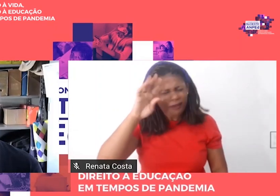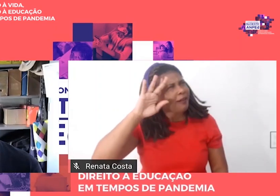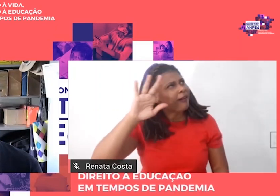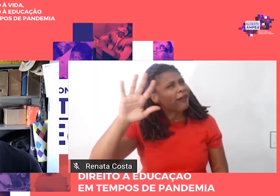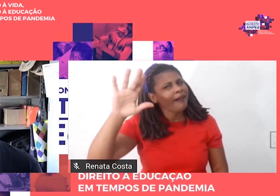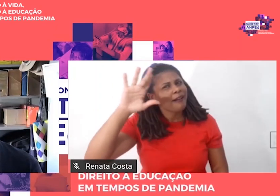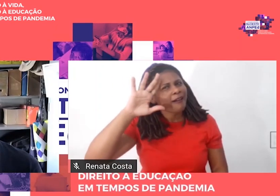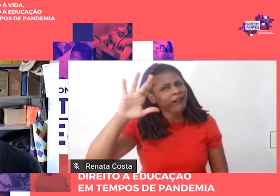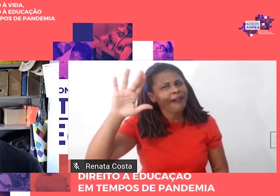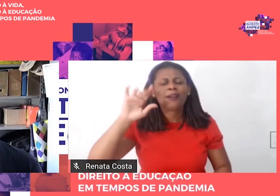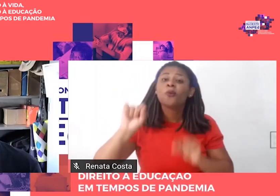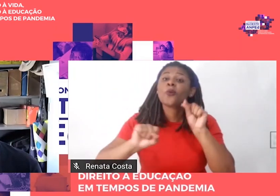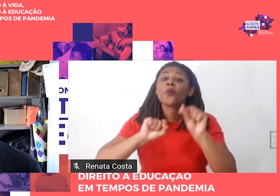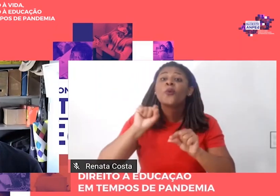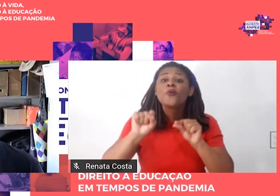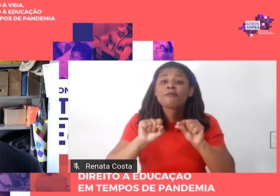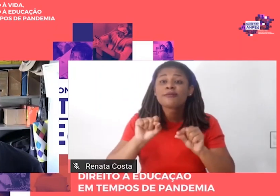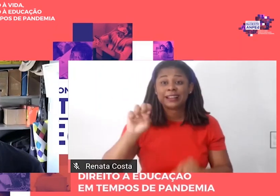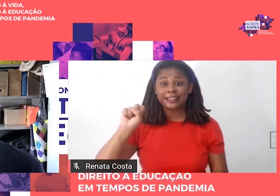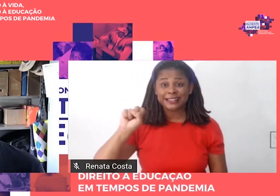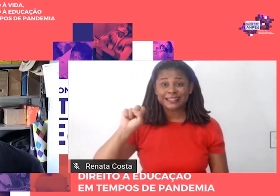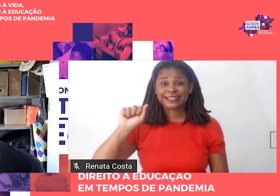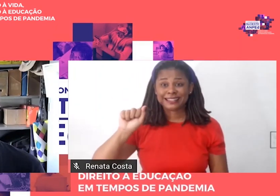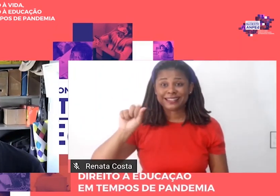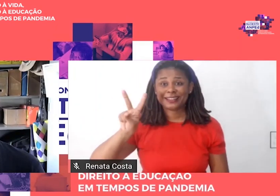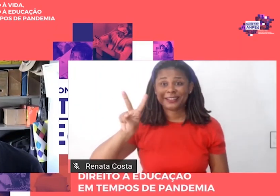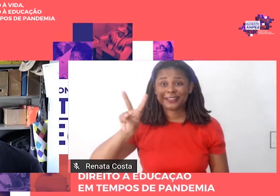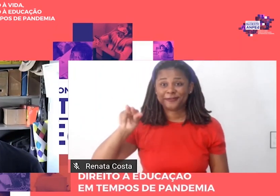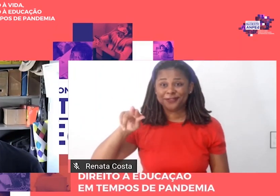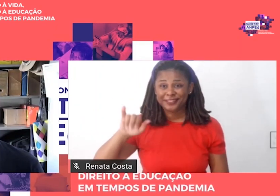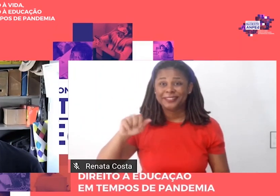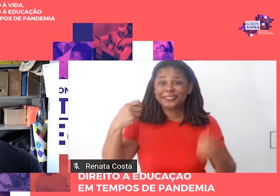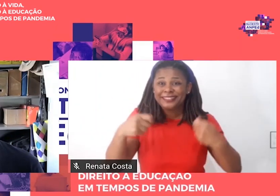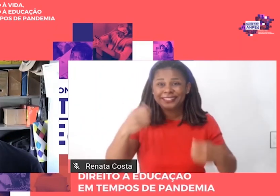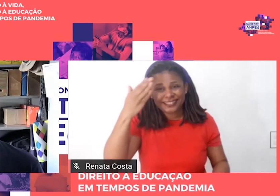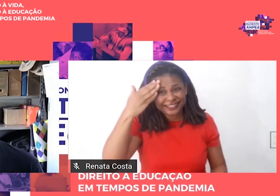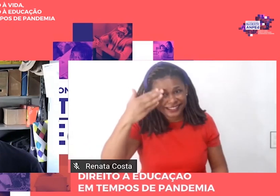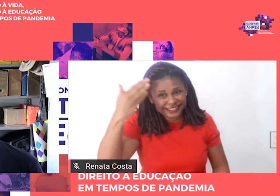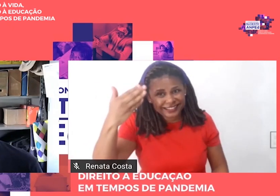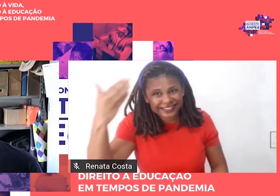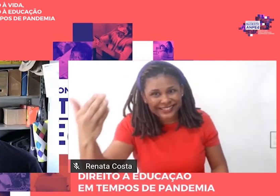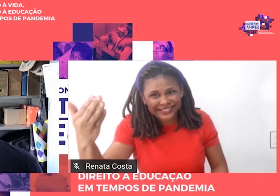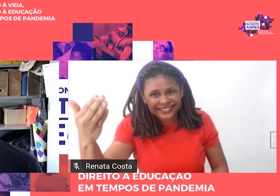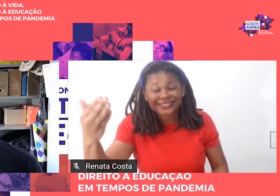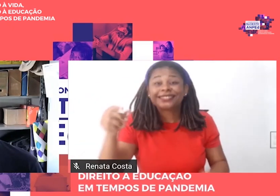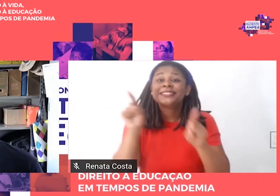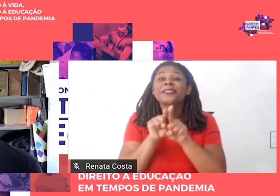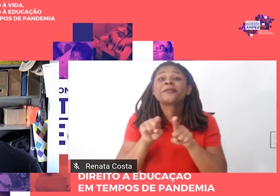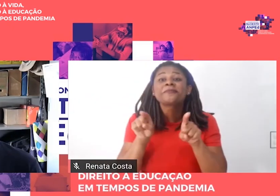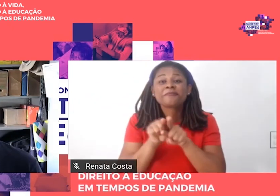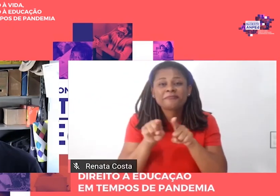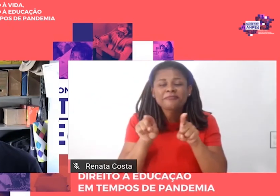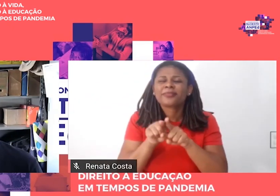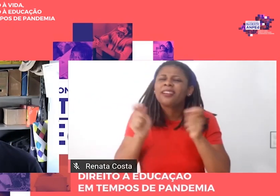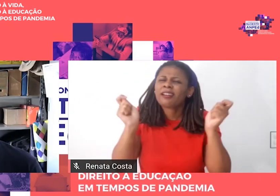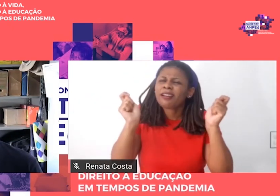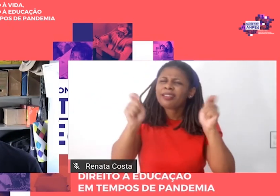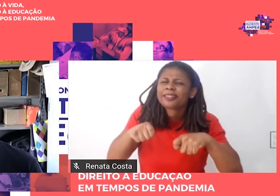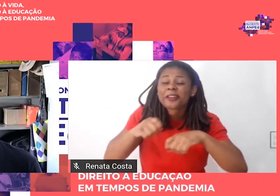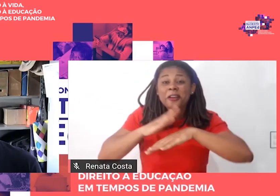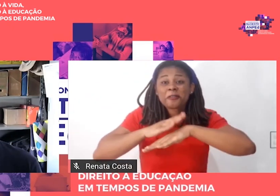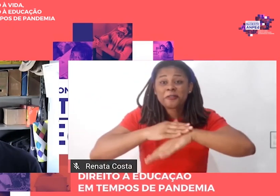que o Saviani era o homenageado, mas esse homenageado também sobrava um pouco para mim,